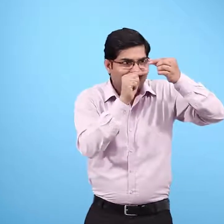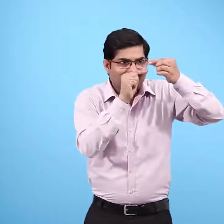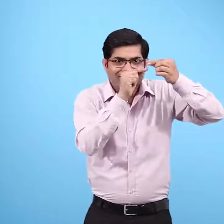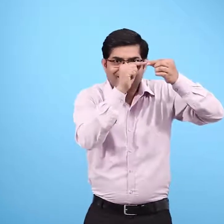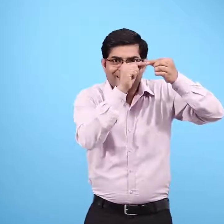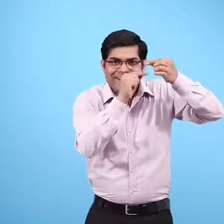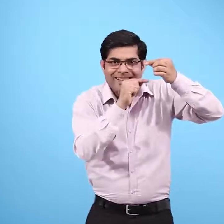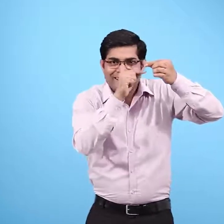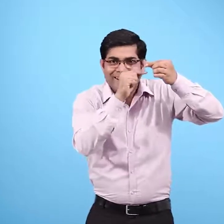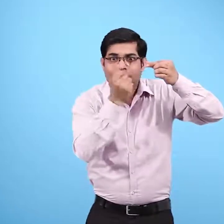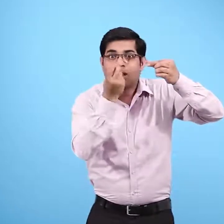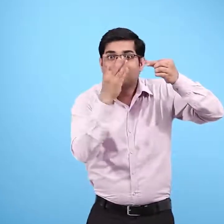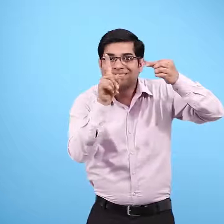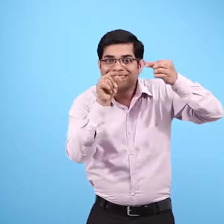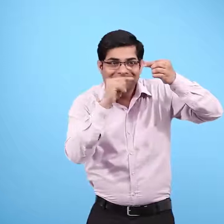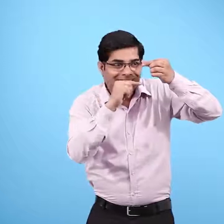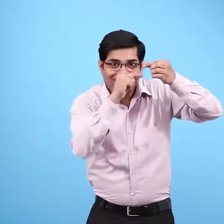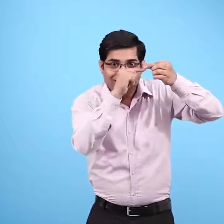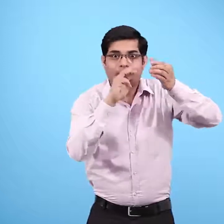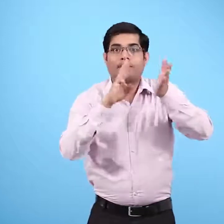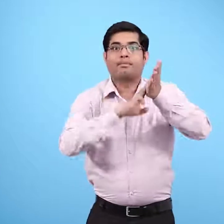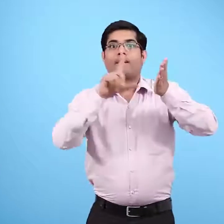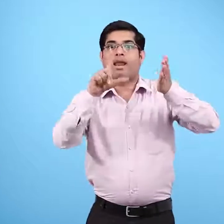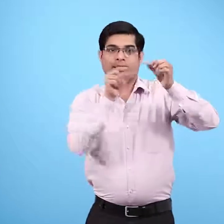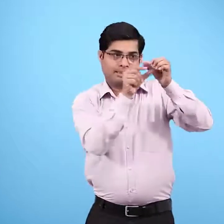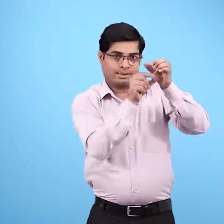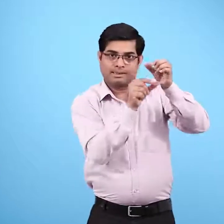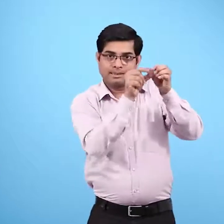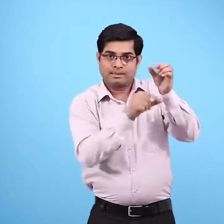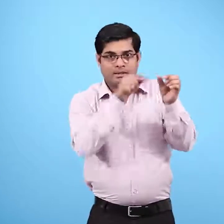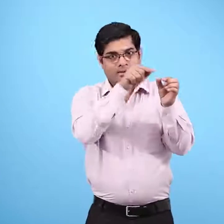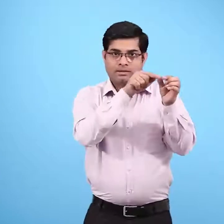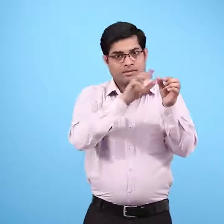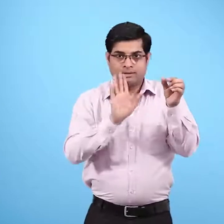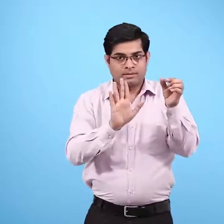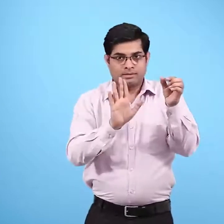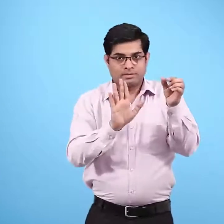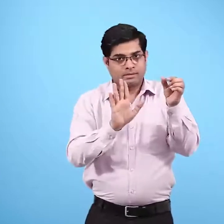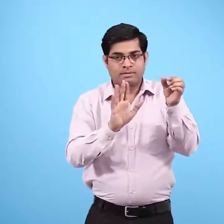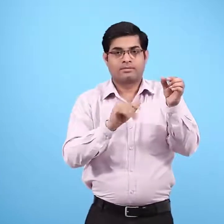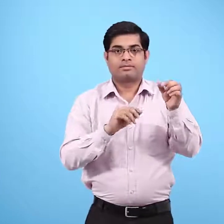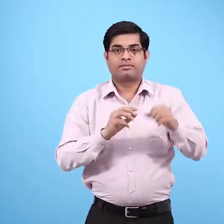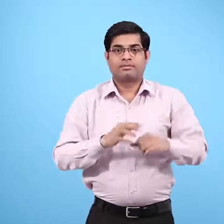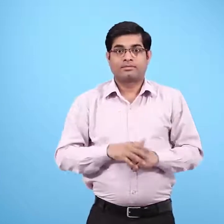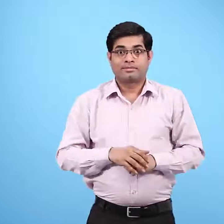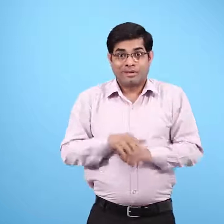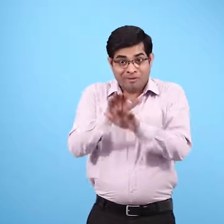फिर दस मिलिमीटर पाचक रस में एक उबली हुई मचली के 20 बारीक टुकडे डाल कर